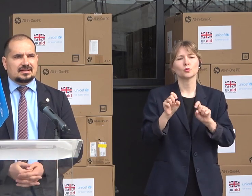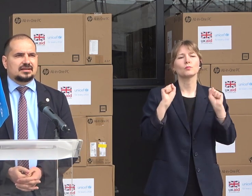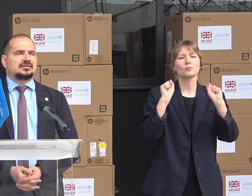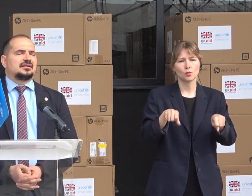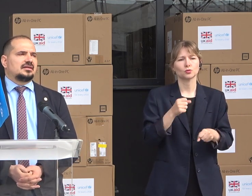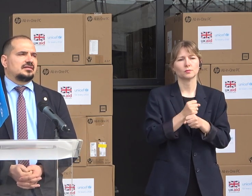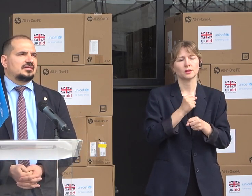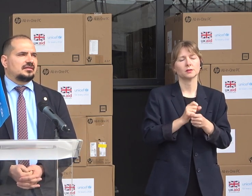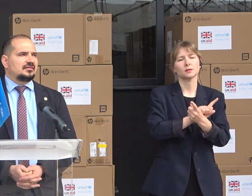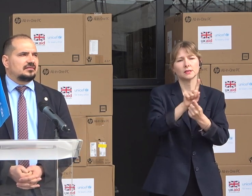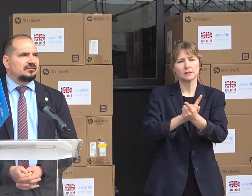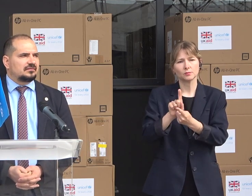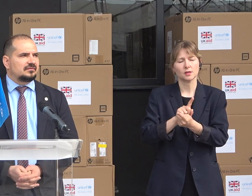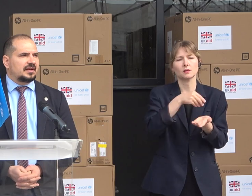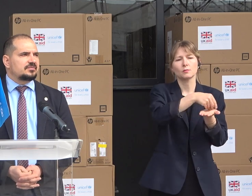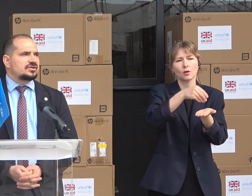reformei restart,